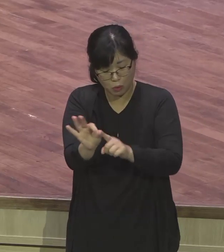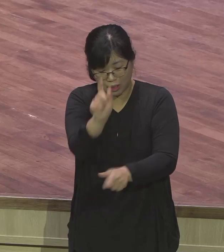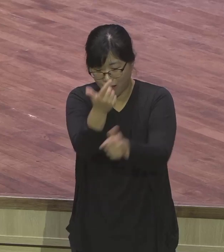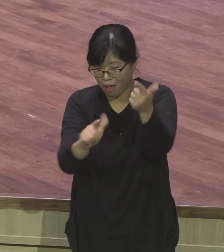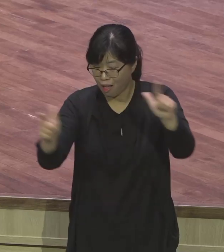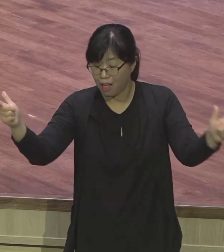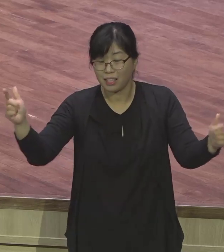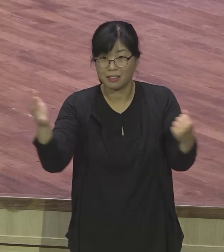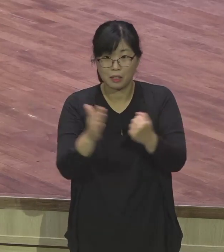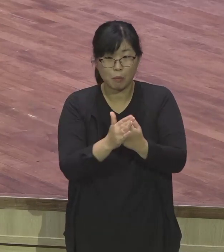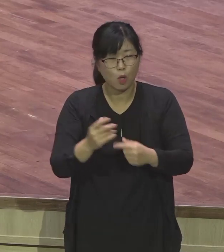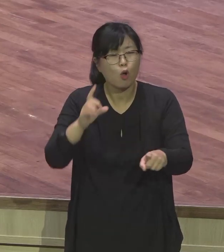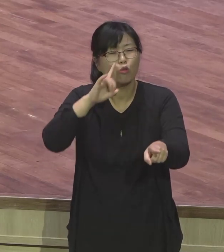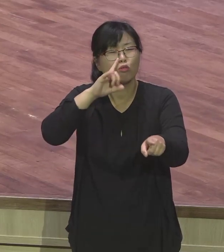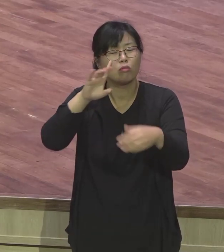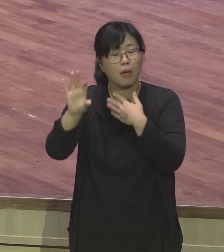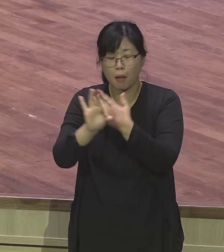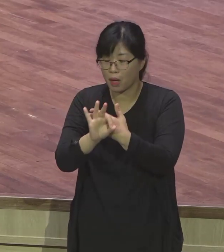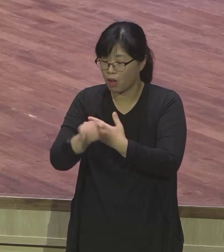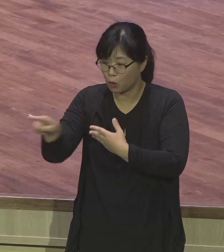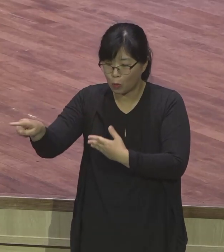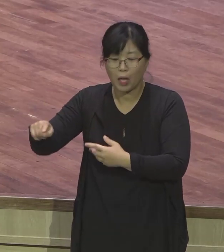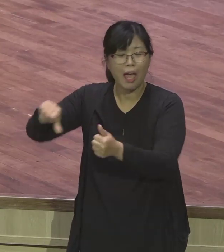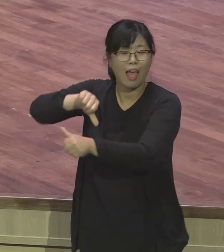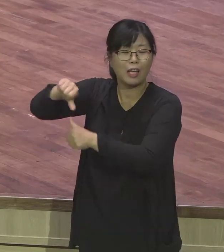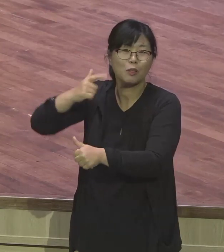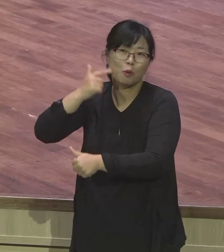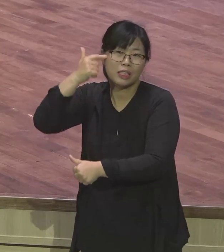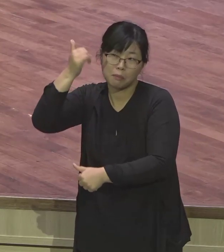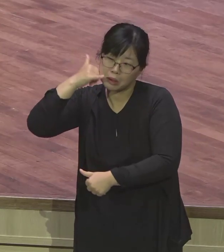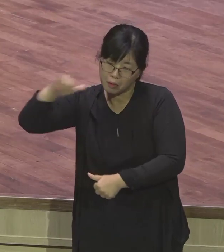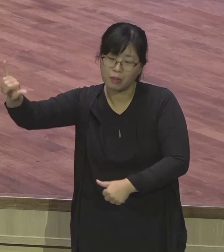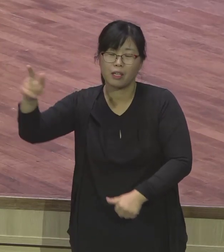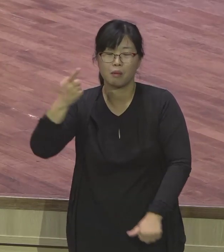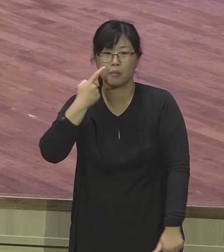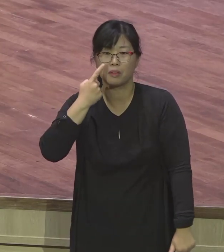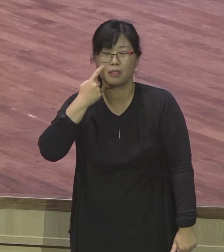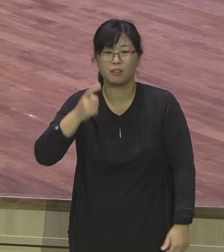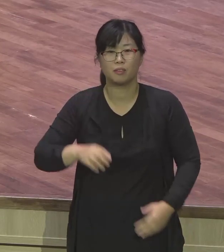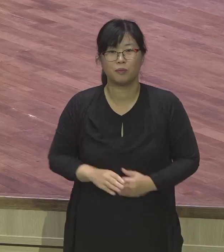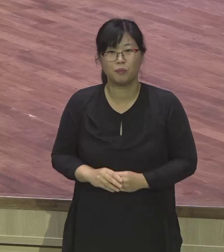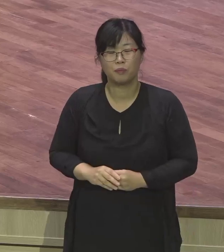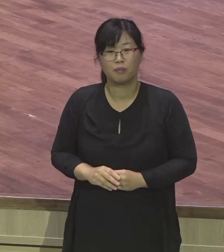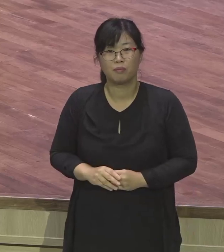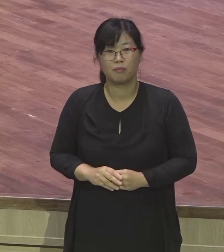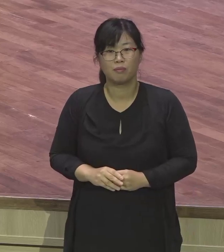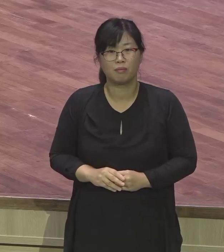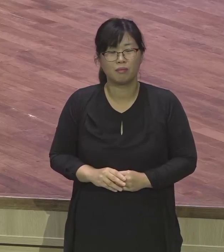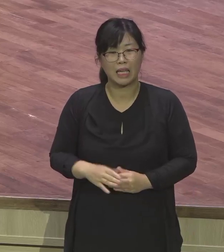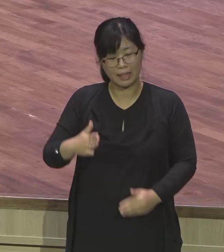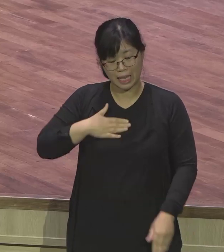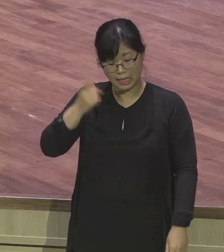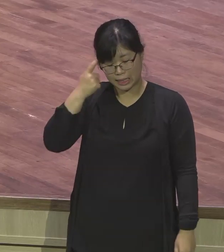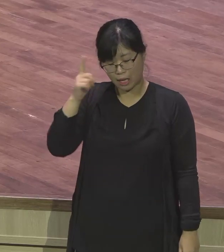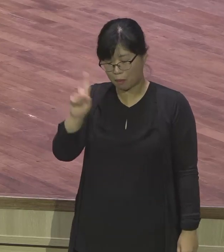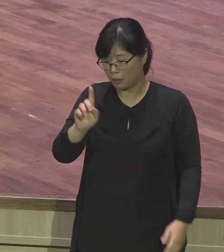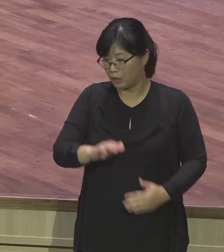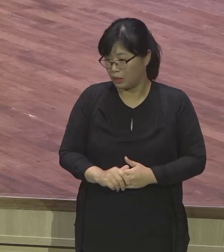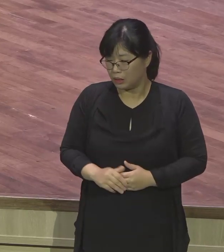못했지. 헌당한다고 또 이러고 있는데, 뭘 또 뭐, 그래서 내가 아예 생각도 안 했는데, 목사님이 총장이 돼가지고,